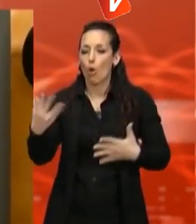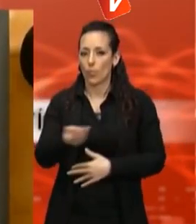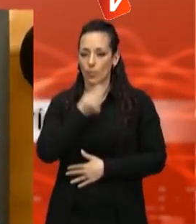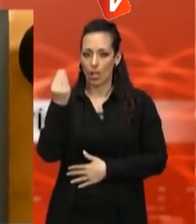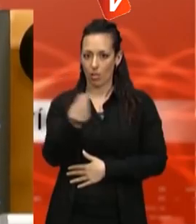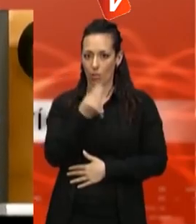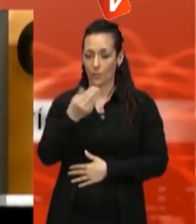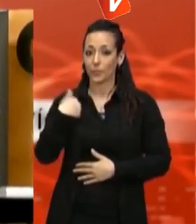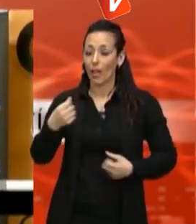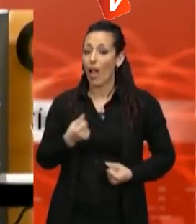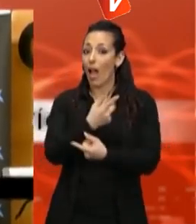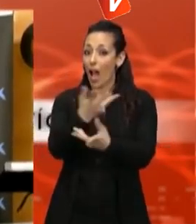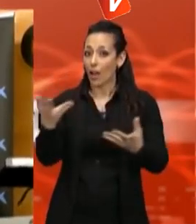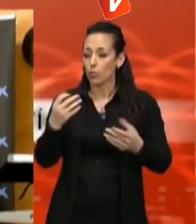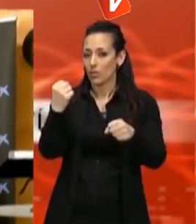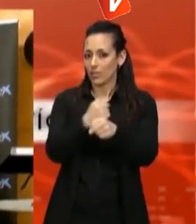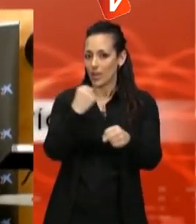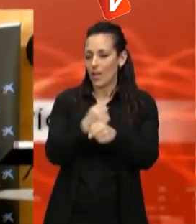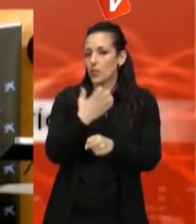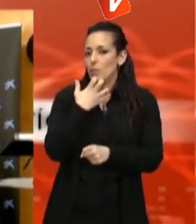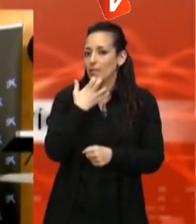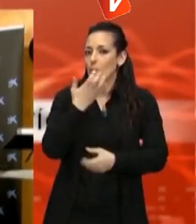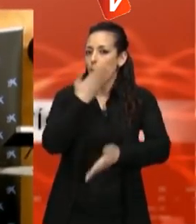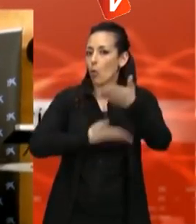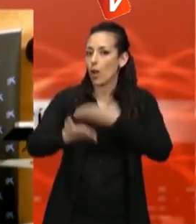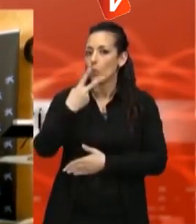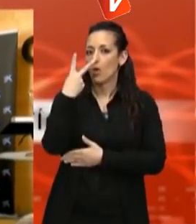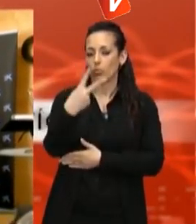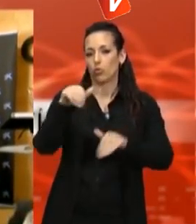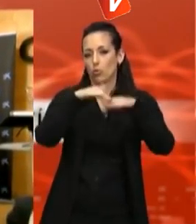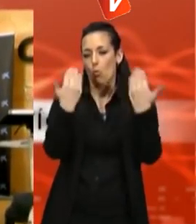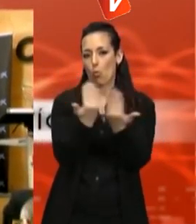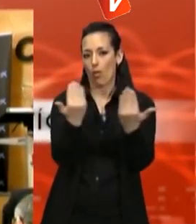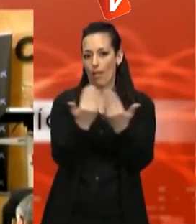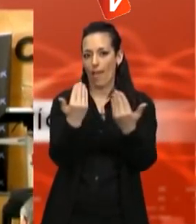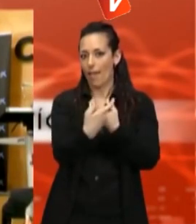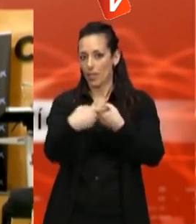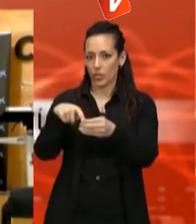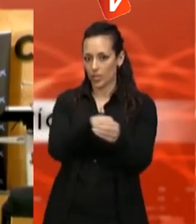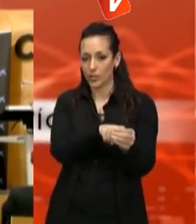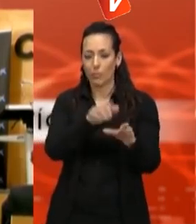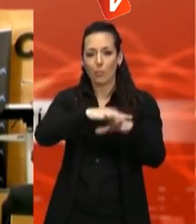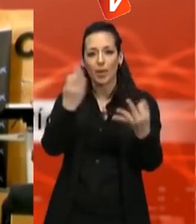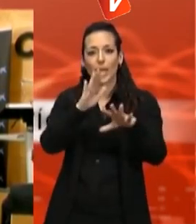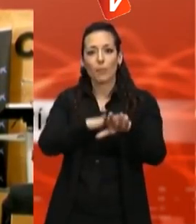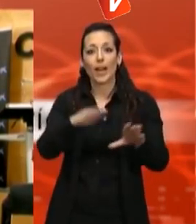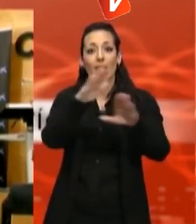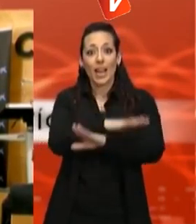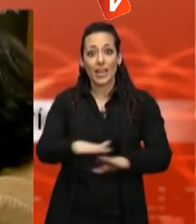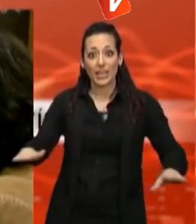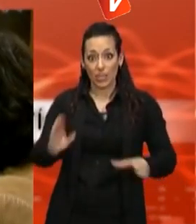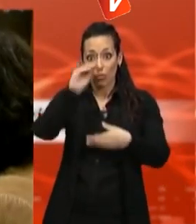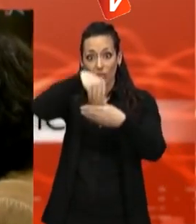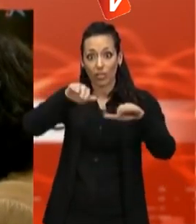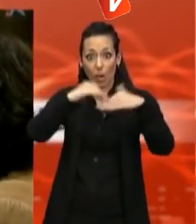que s'estan duent a terme és el que hi col·laboren actualment dues escoles i que pretén que els alumnes amb dèficits alimentaris esmorzin i brenin